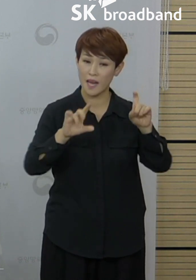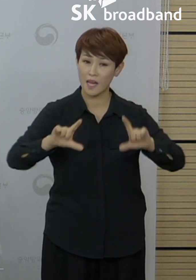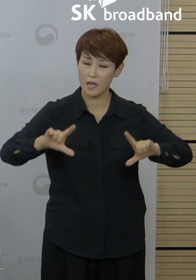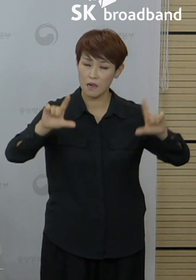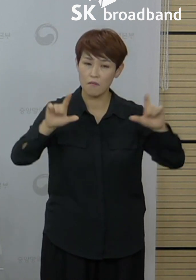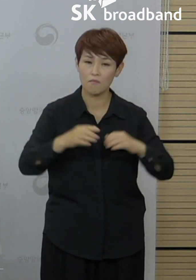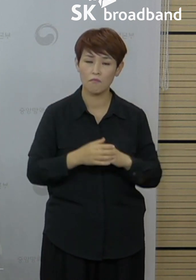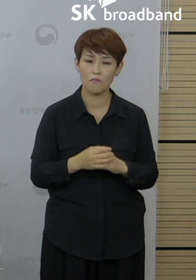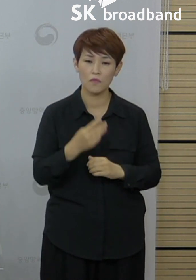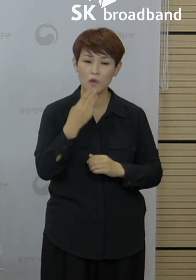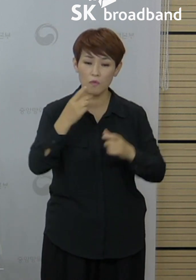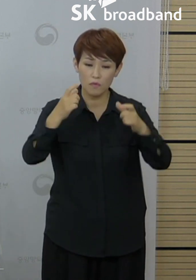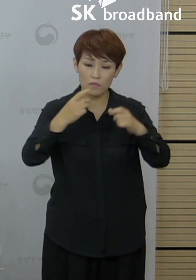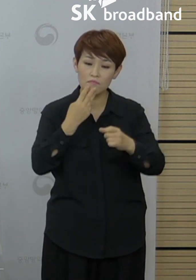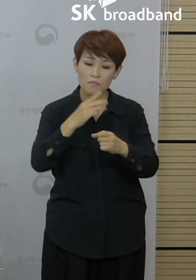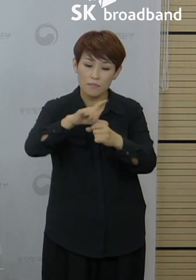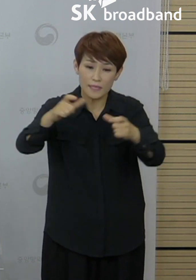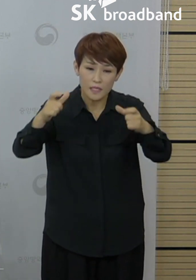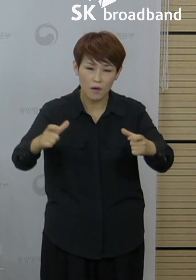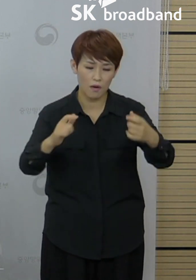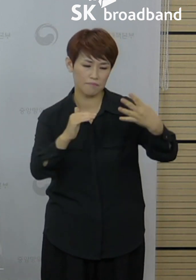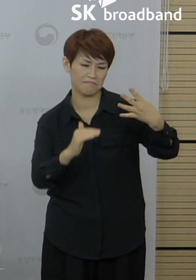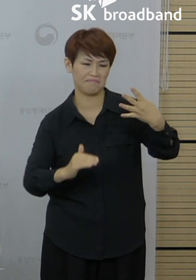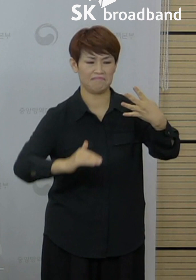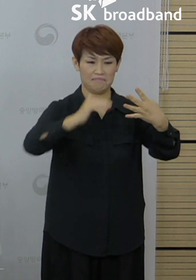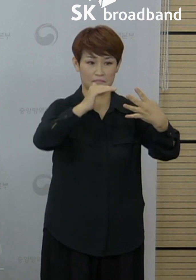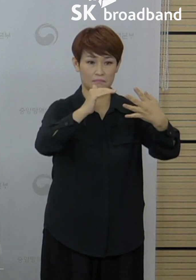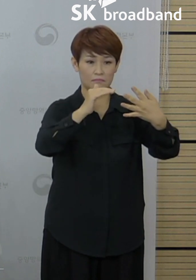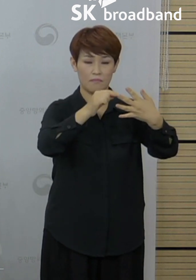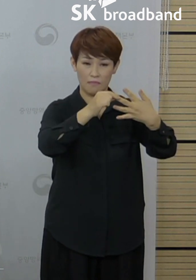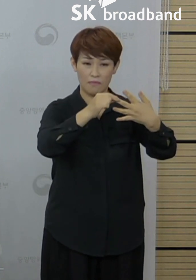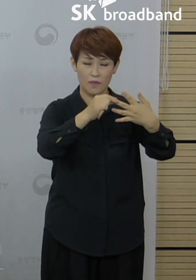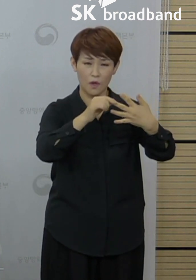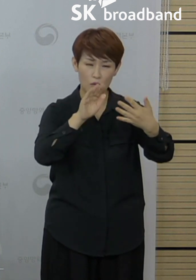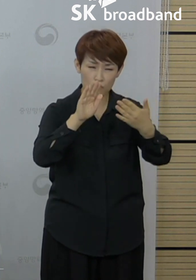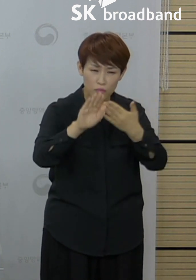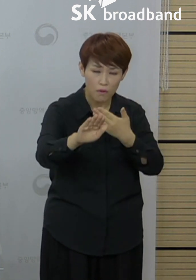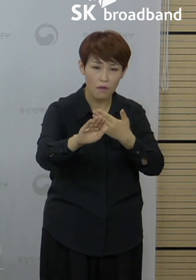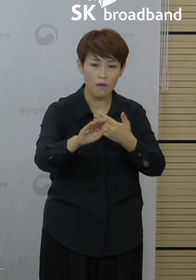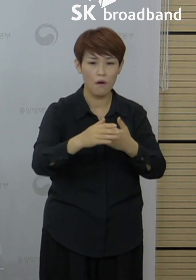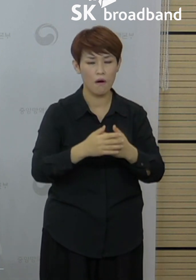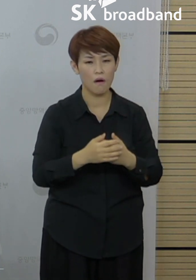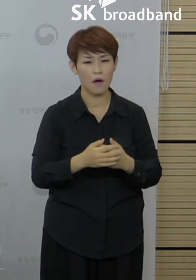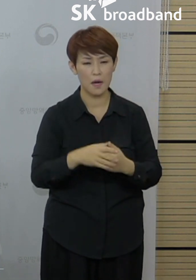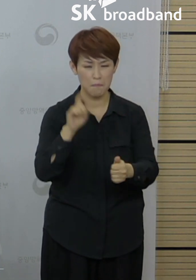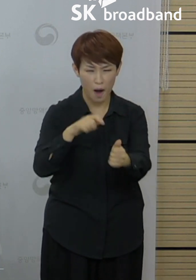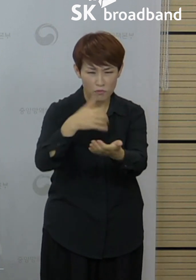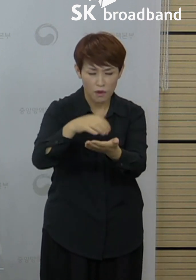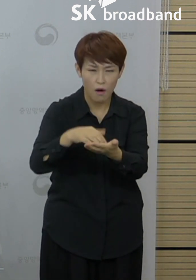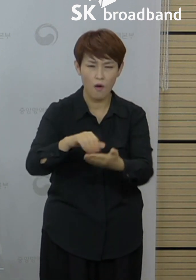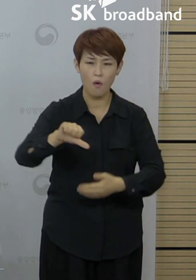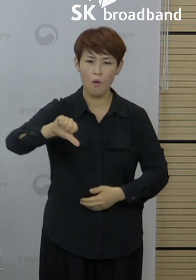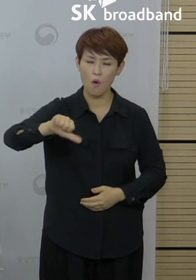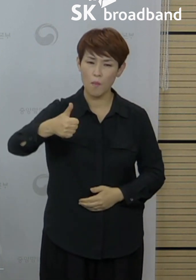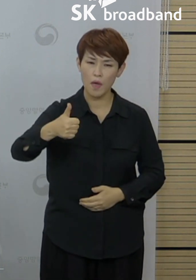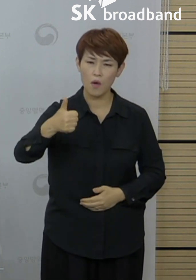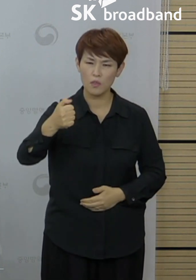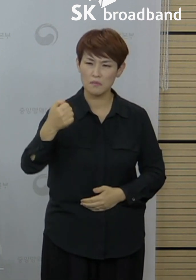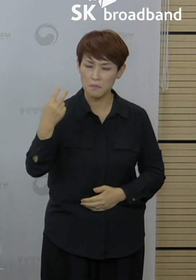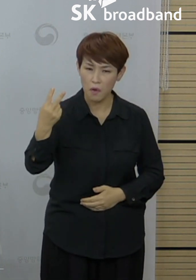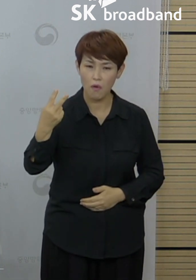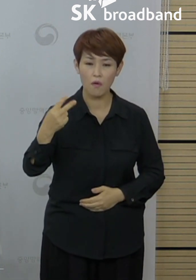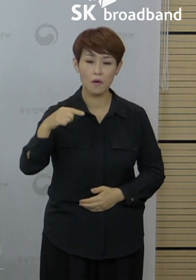2단계 거리 두기 상향 조치 이후에도 확진자 수가 11월 26일에 552명, 그리고 그 다음날